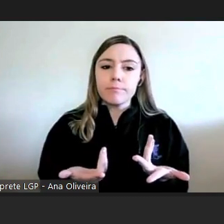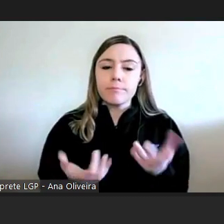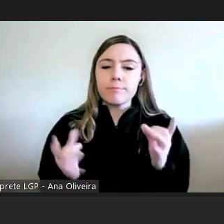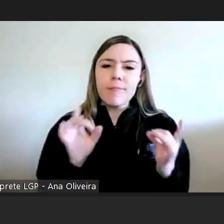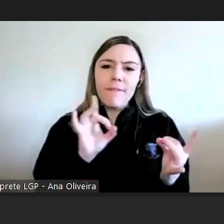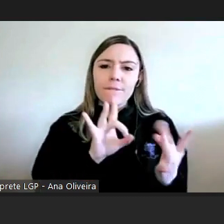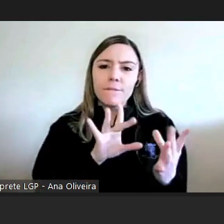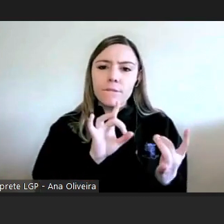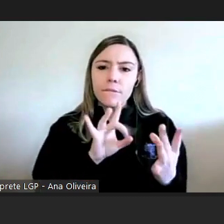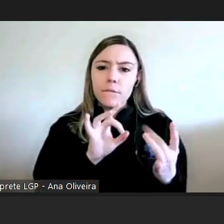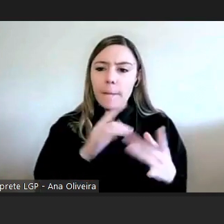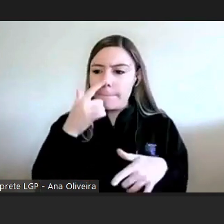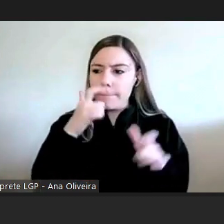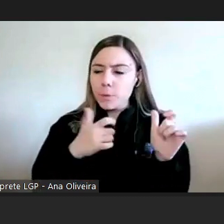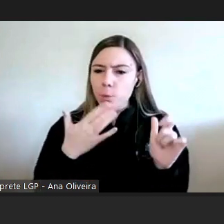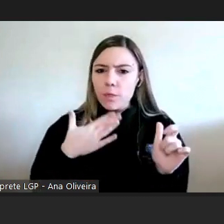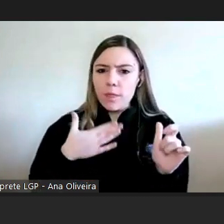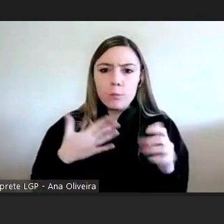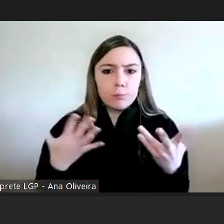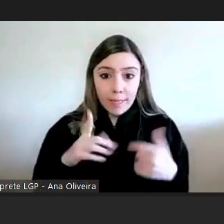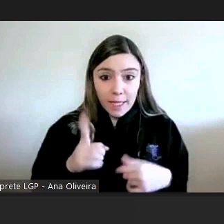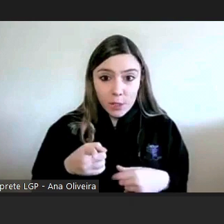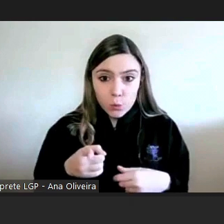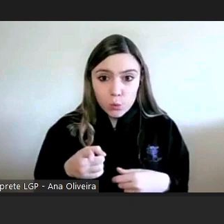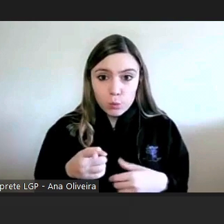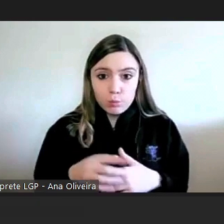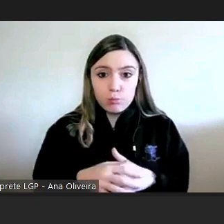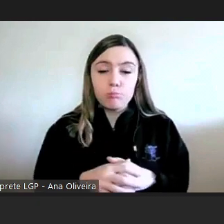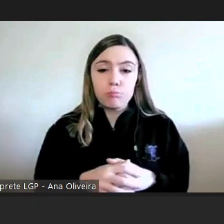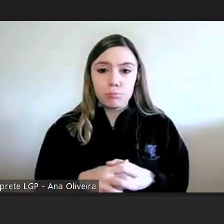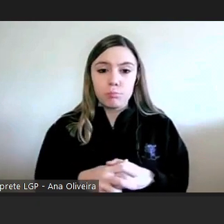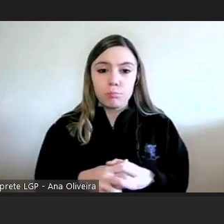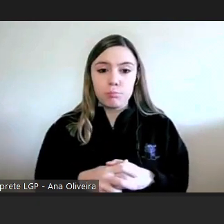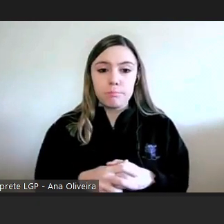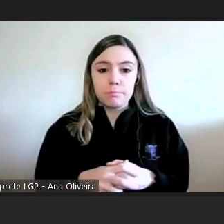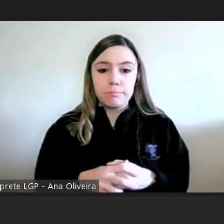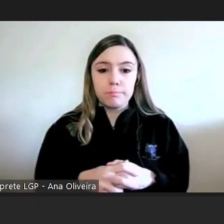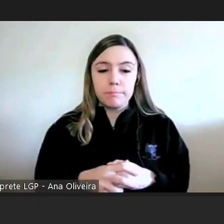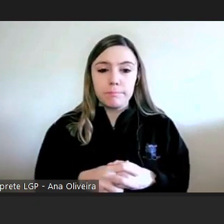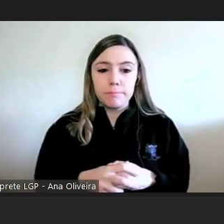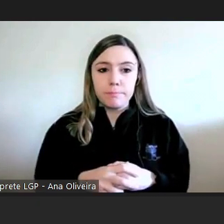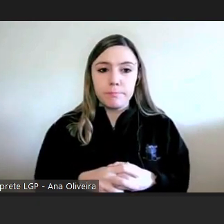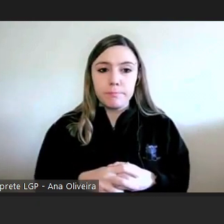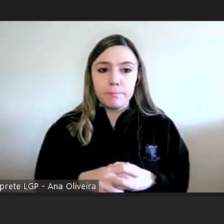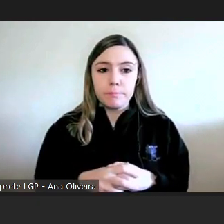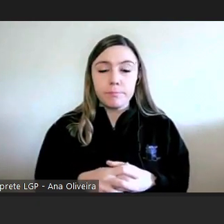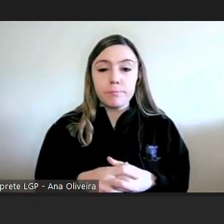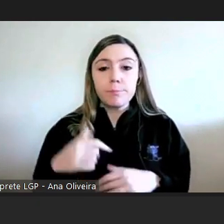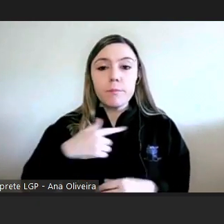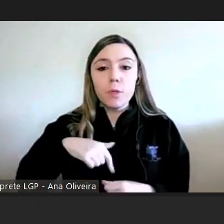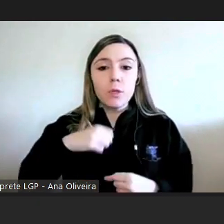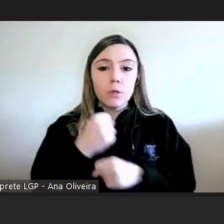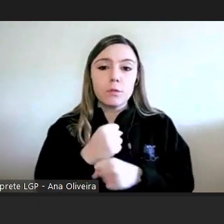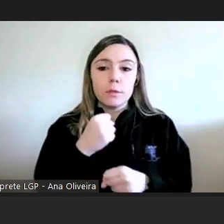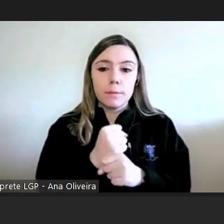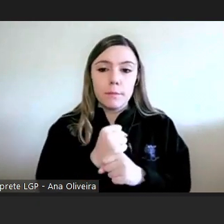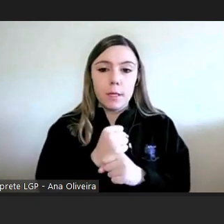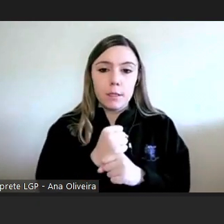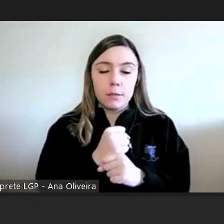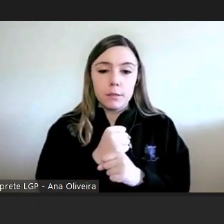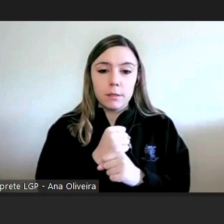dos cidadãos é isso no fundo pronto como trabalhamos muito diretamente